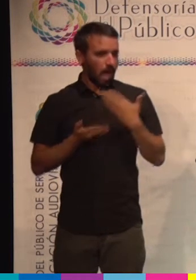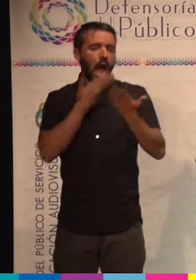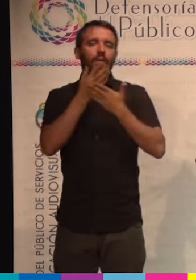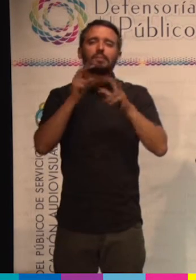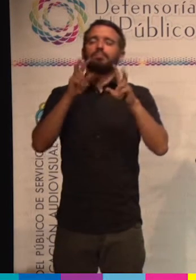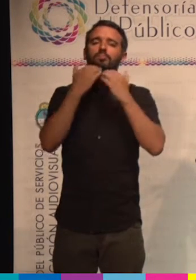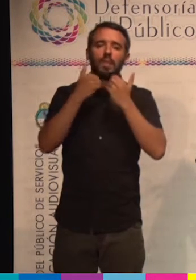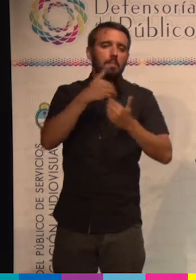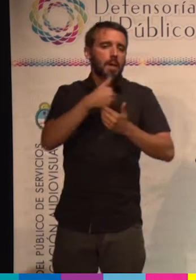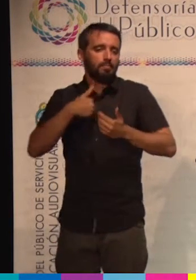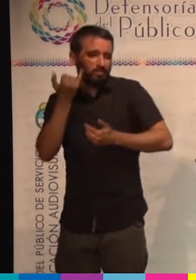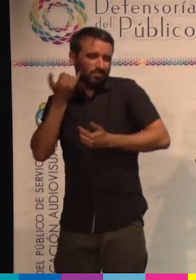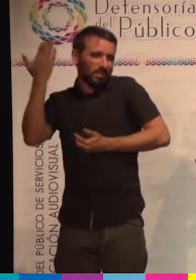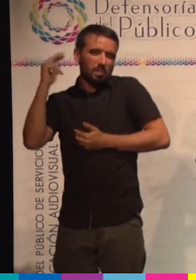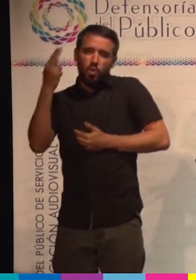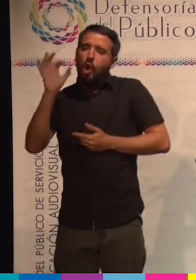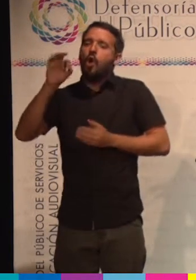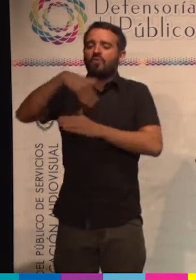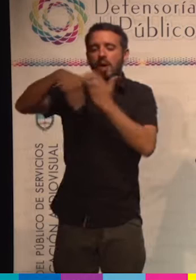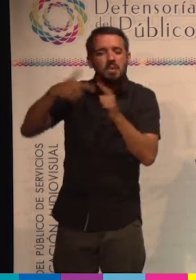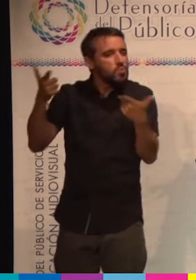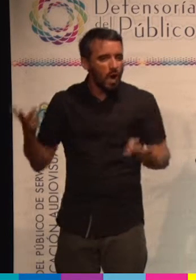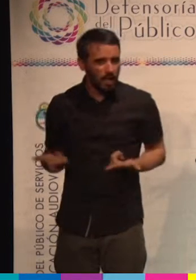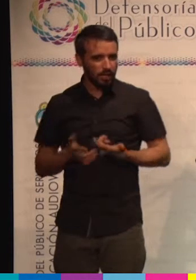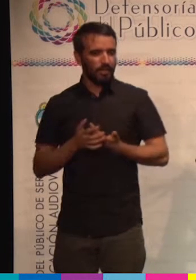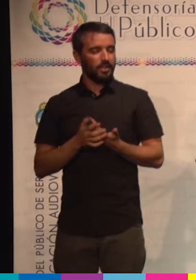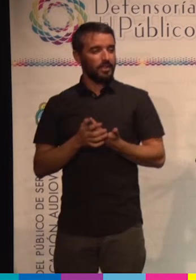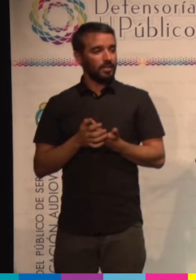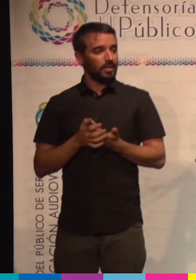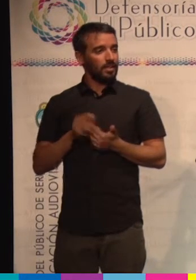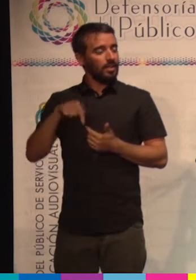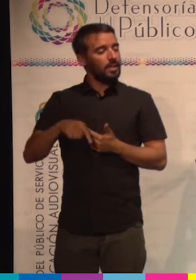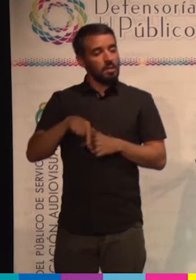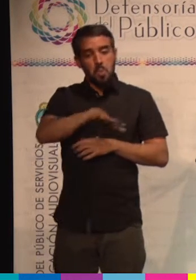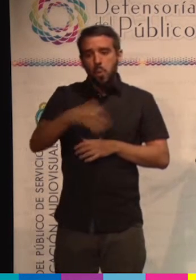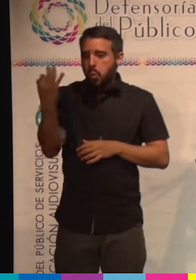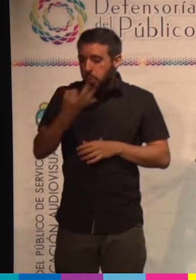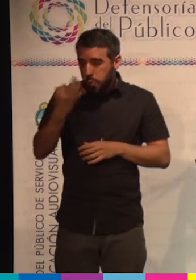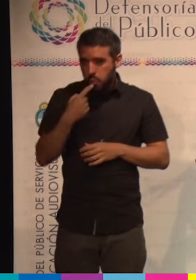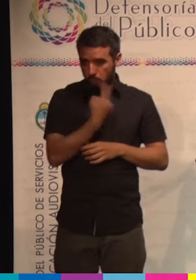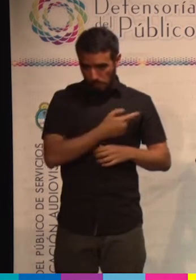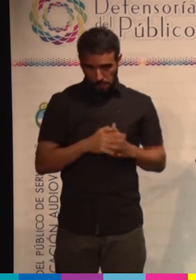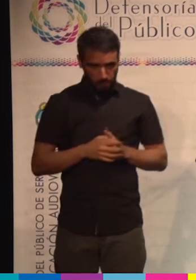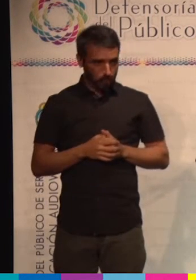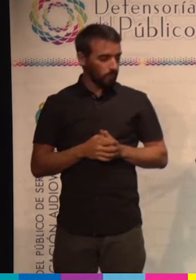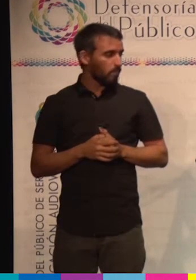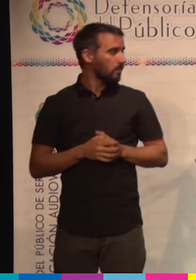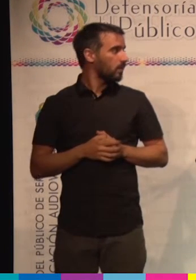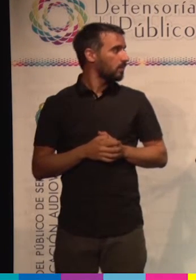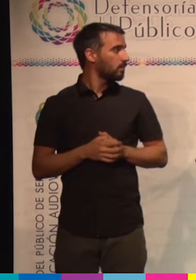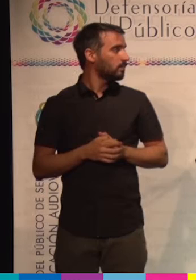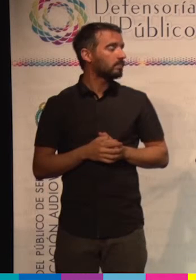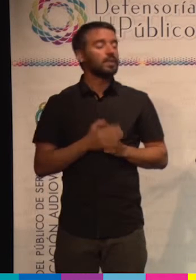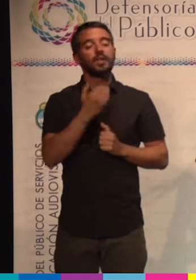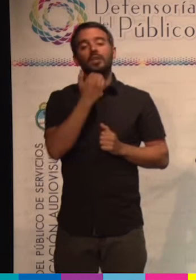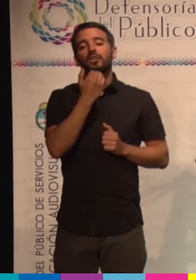las madres que no están, de la familia que no tienen y ha sido un espacio absolutamente válido. No sé si las